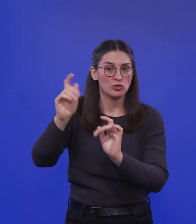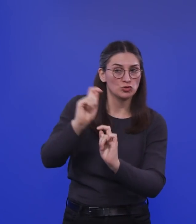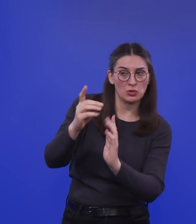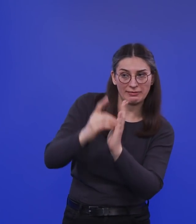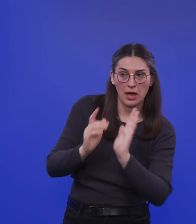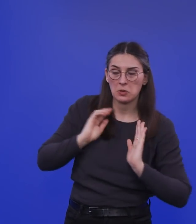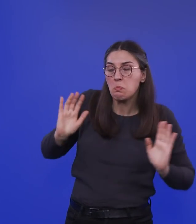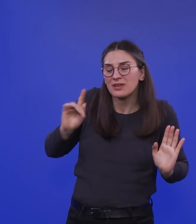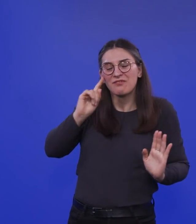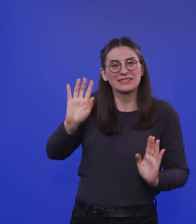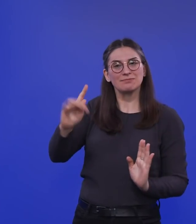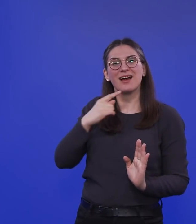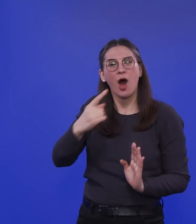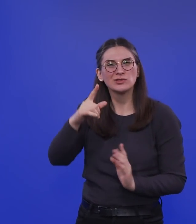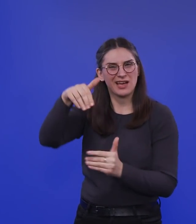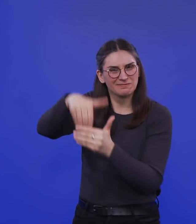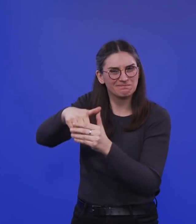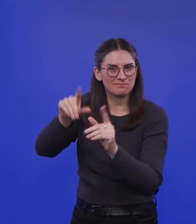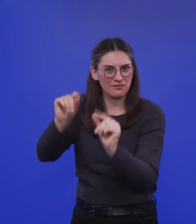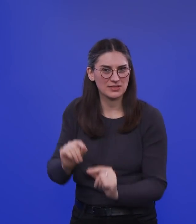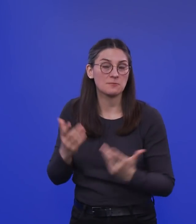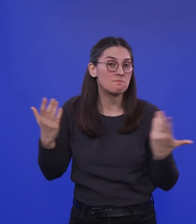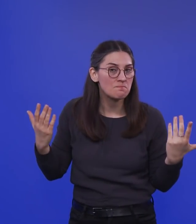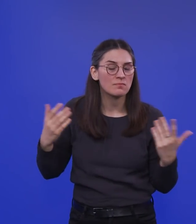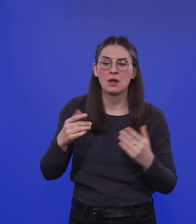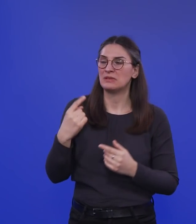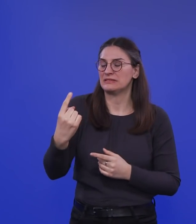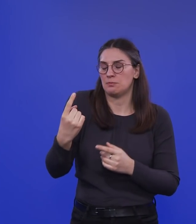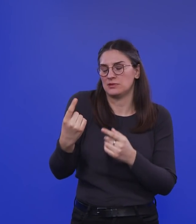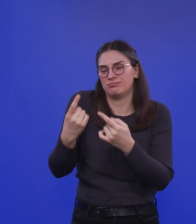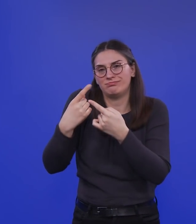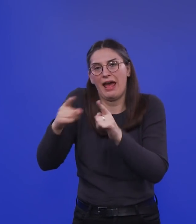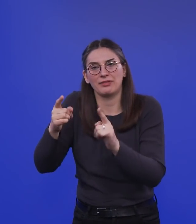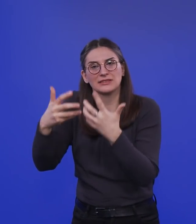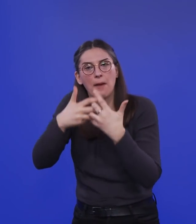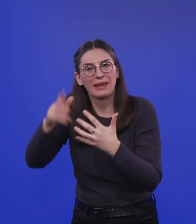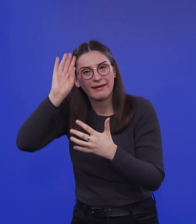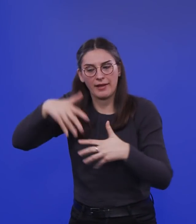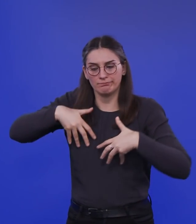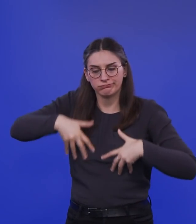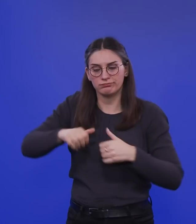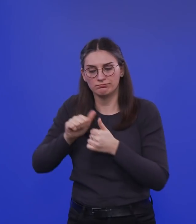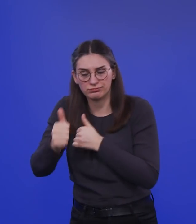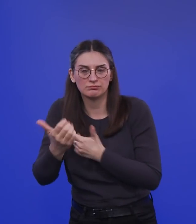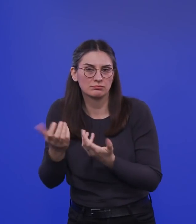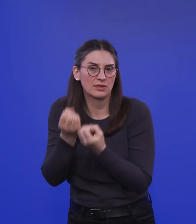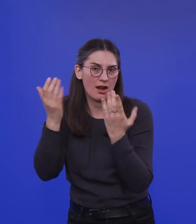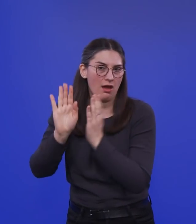seine Aussage da bedeutet. Aber er ist da natürlich viel weiter eingedacht. auch speziell in USA viel weiter eingedacht als ich.